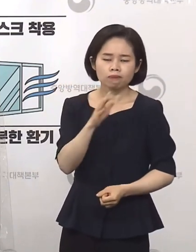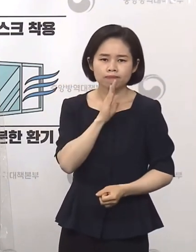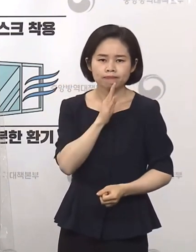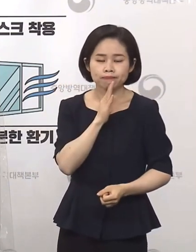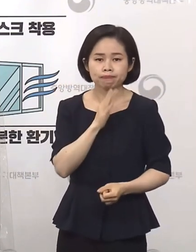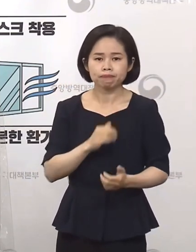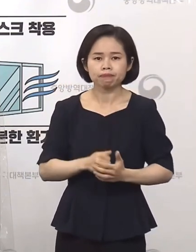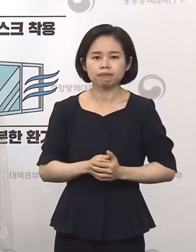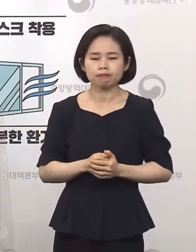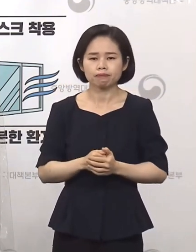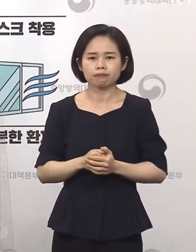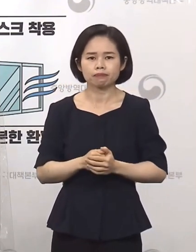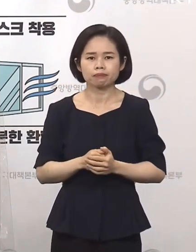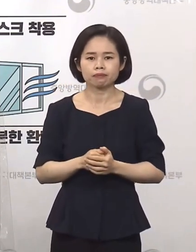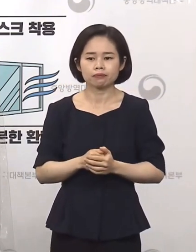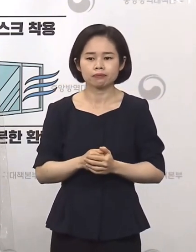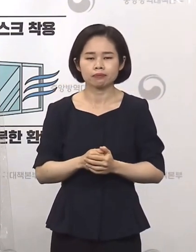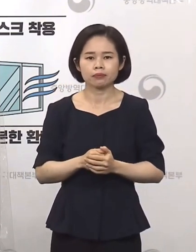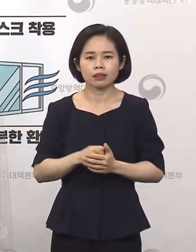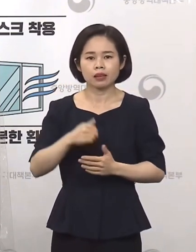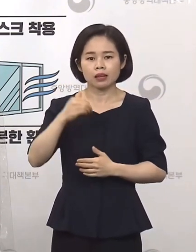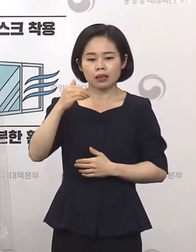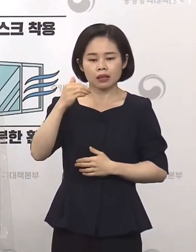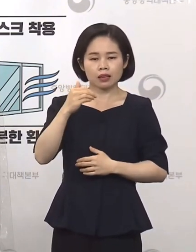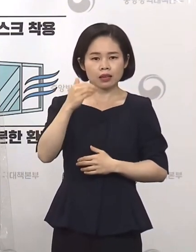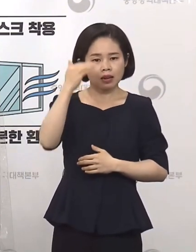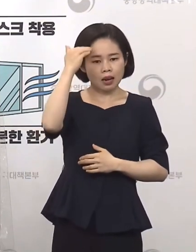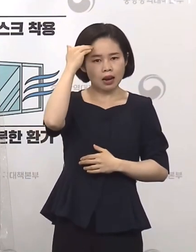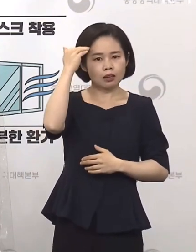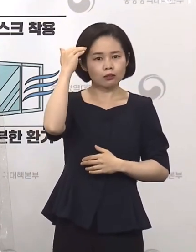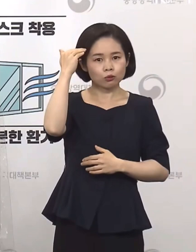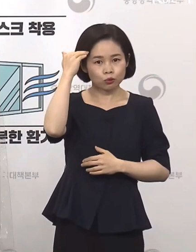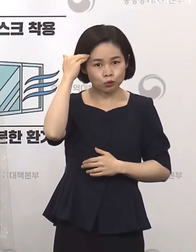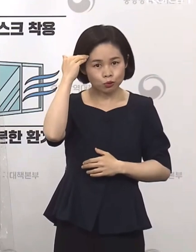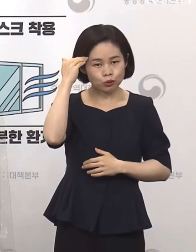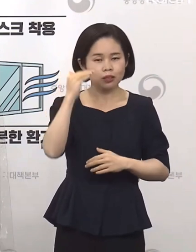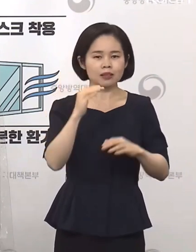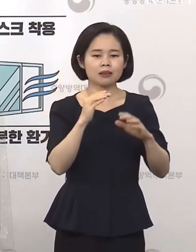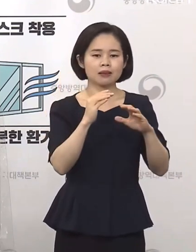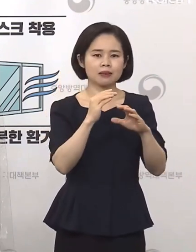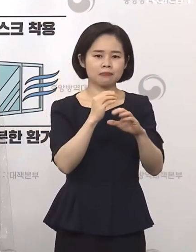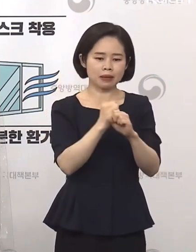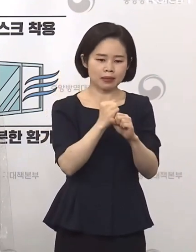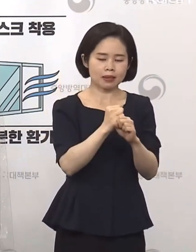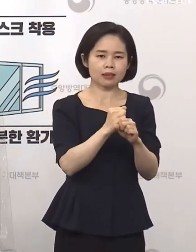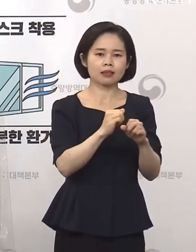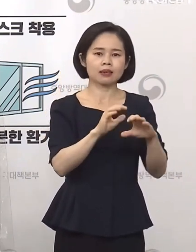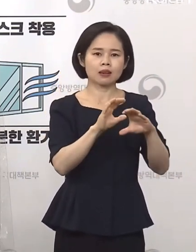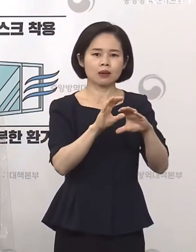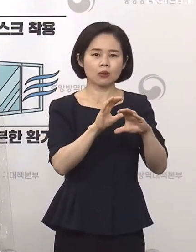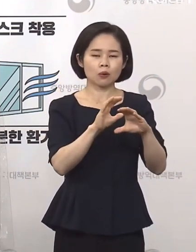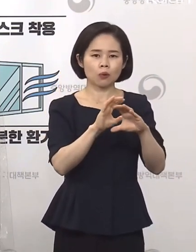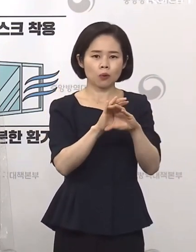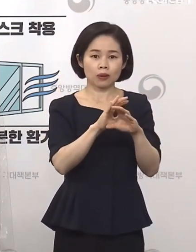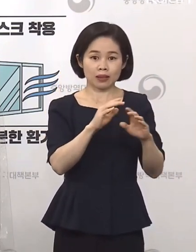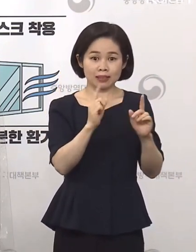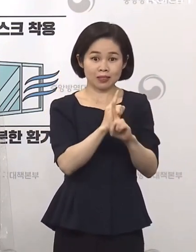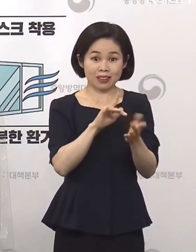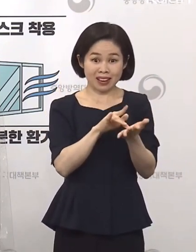우리나라 국적의 회사 개발자들이 개발한 치료제이기 때문에 그 동물 실험 중에